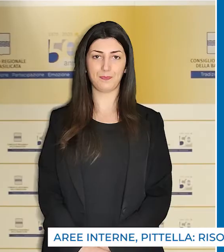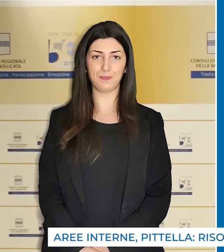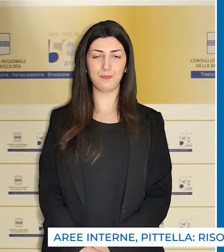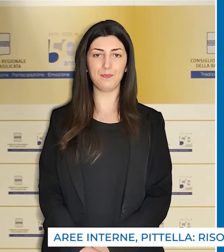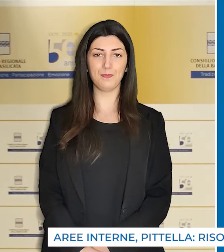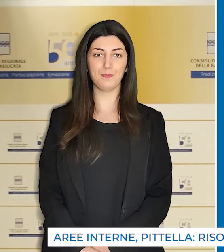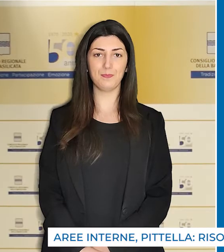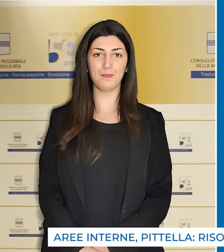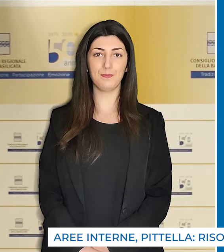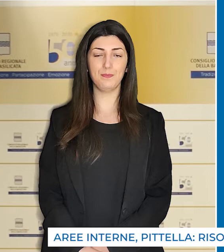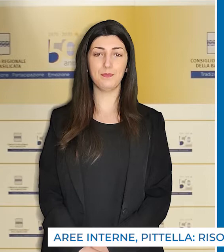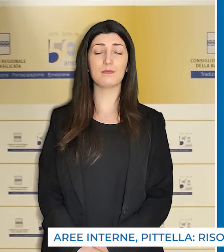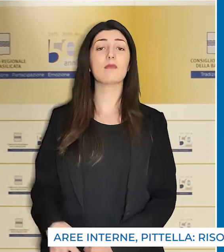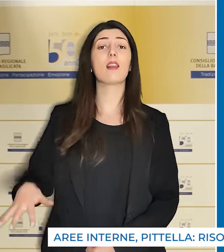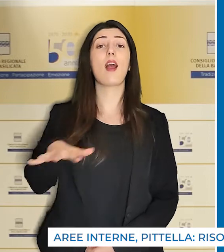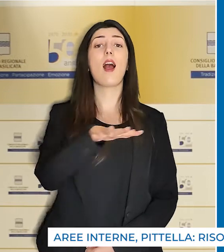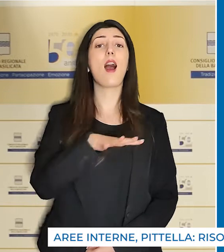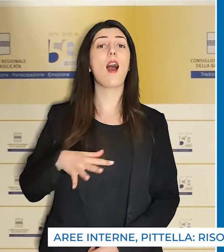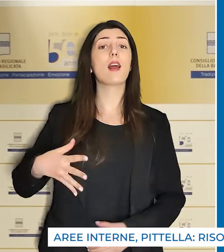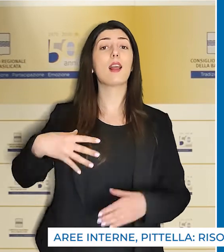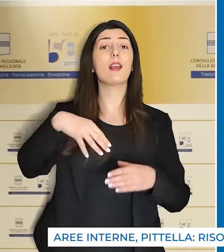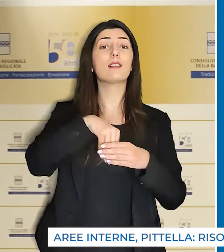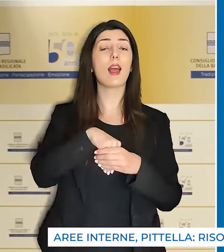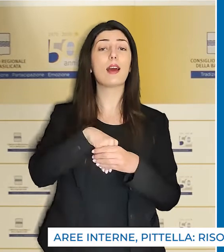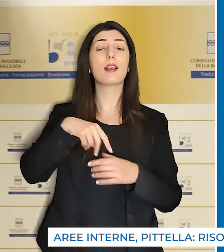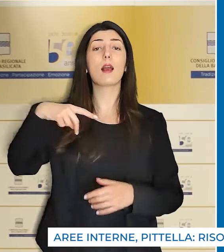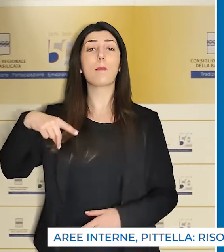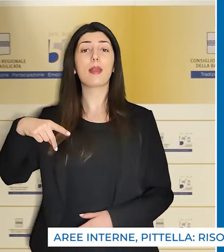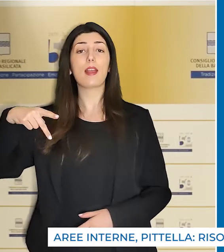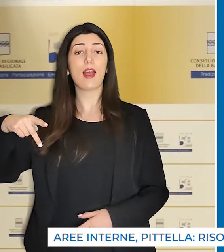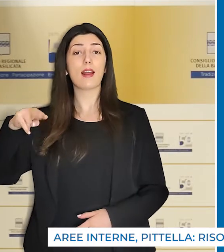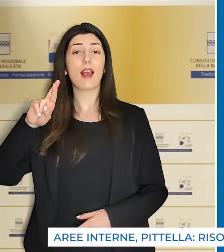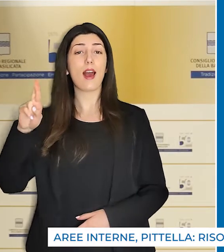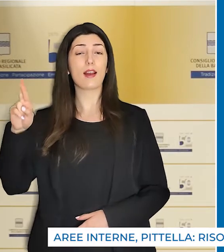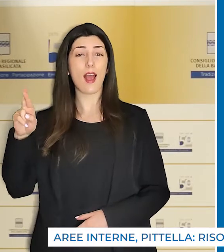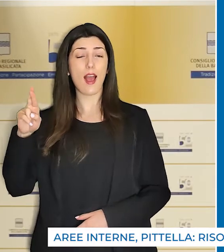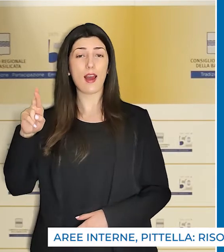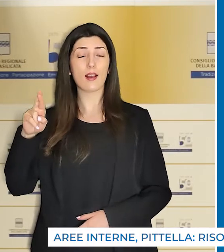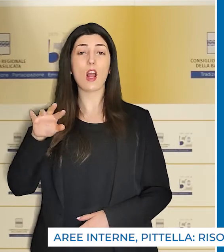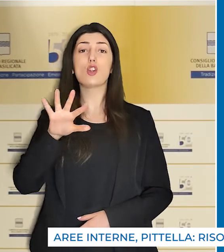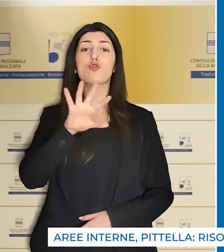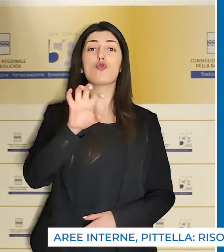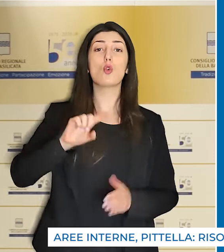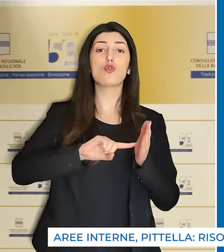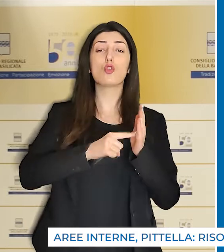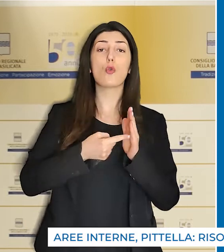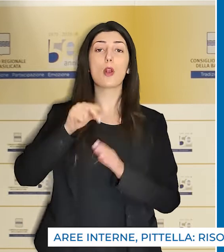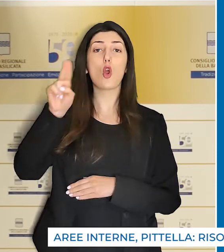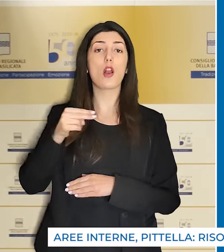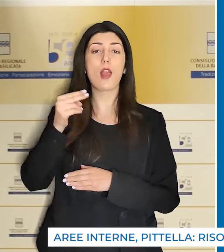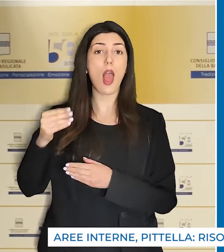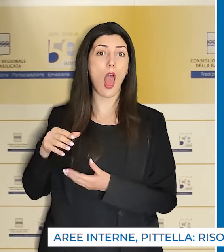Per le aree interne sono in arrivo dal PNRR 500 milioni di euro per